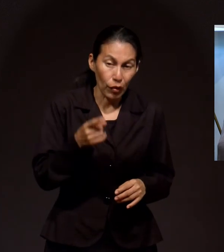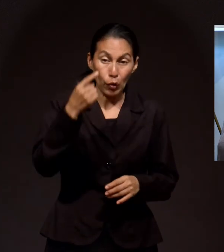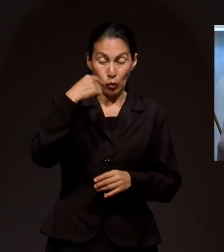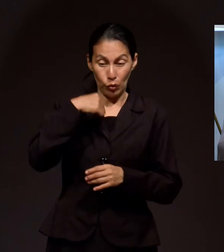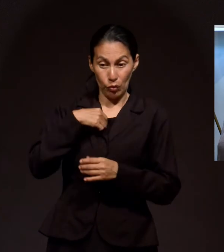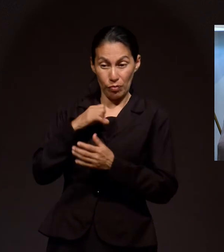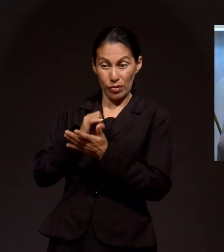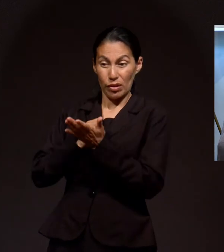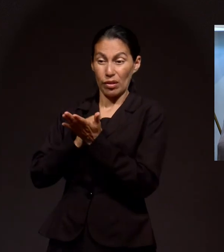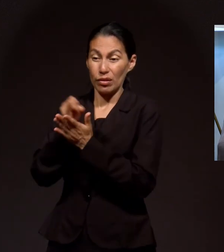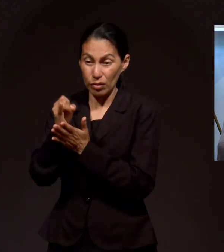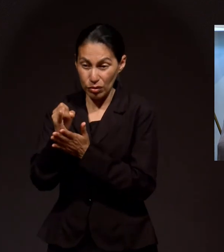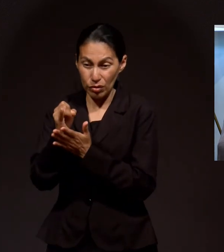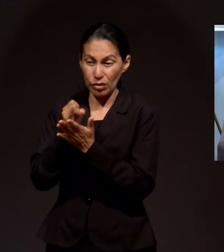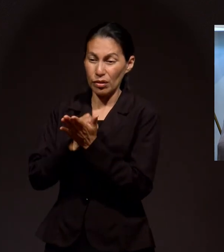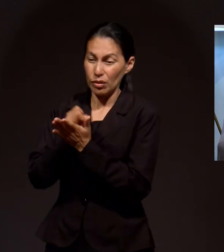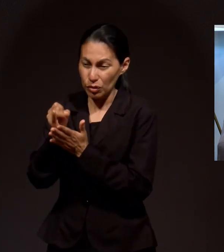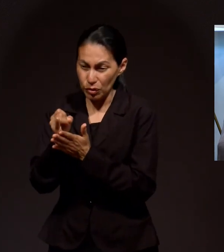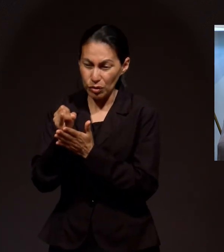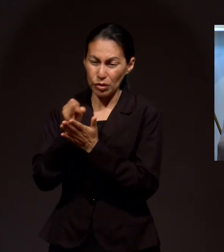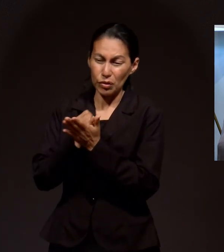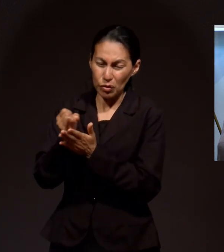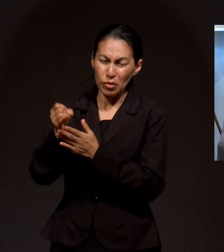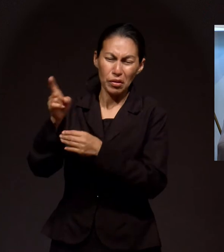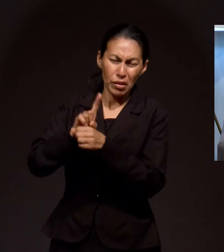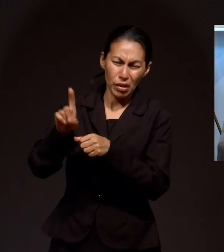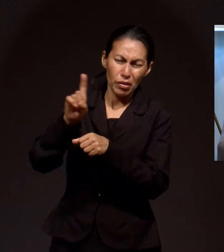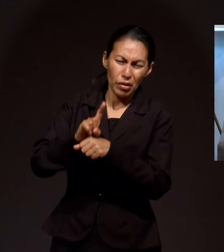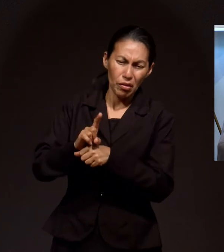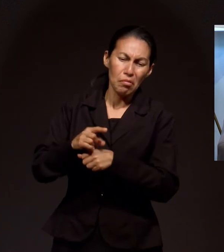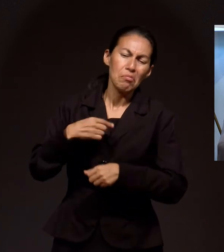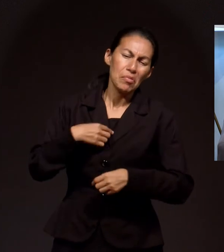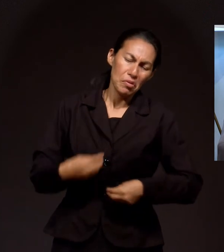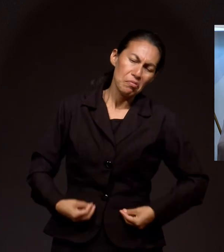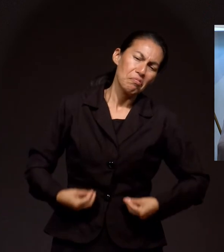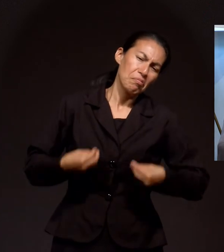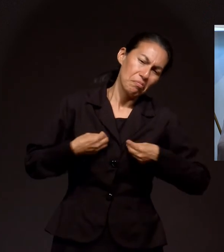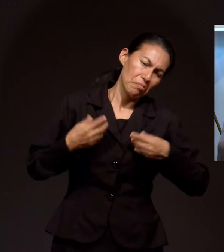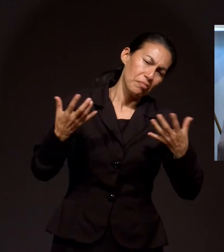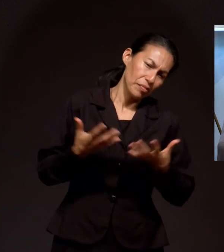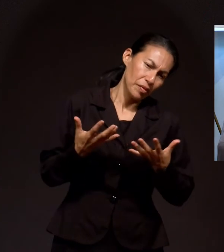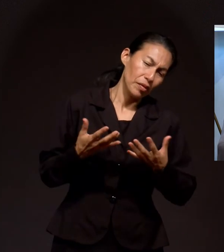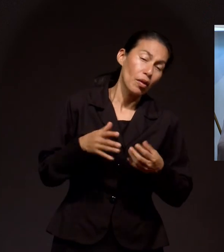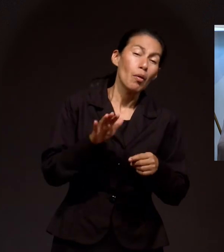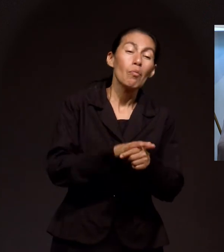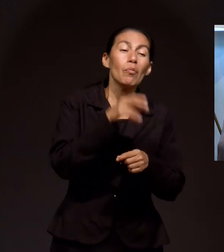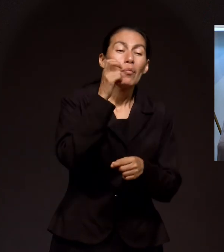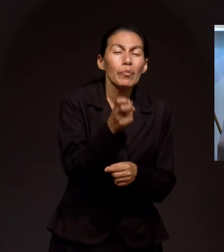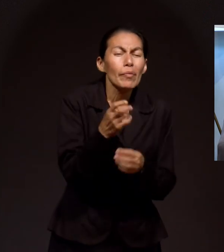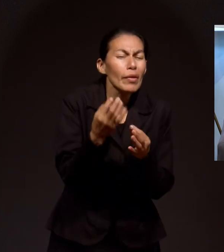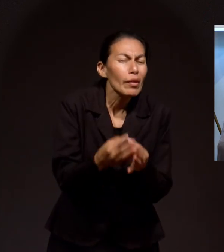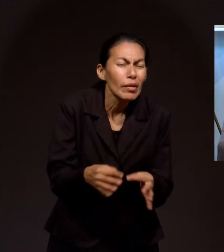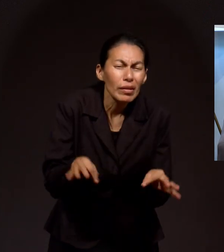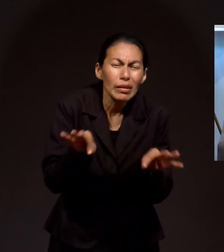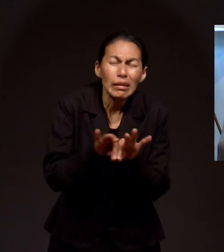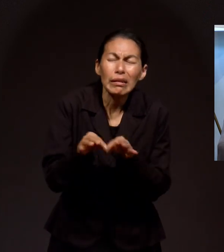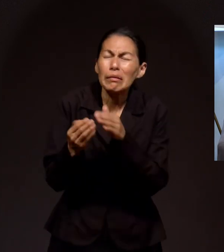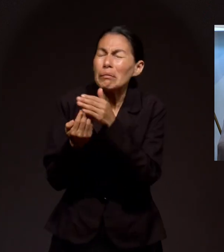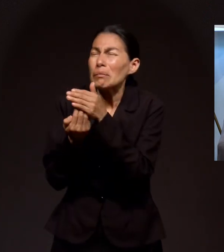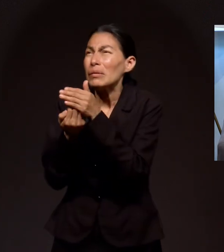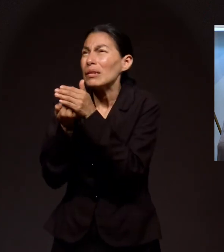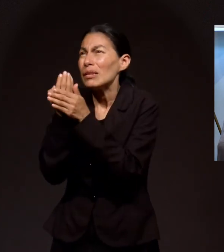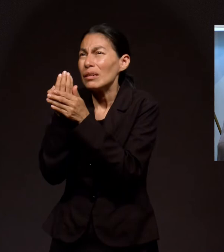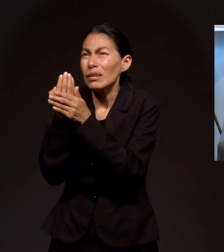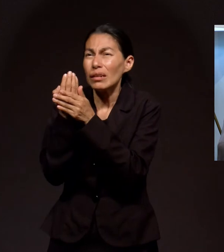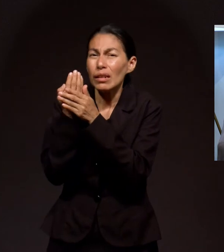resultado de todas las decisiones que tomamos día tras día. Por eso es tan importante que en la mañana lo primero